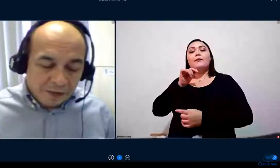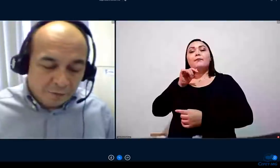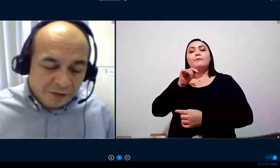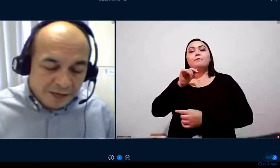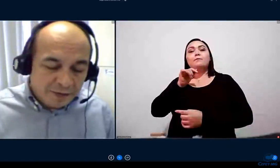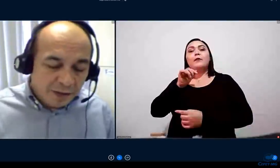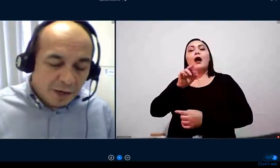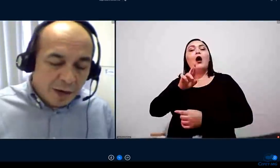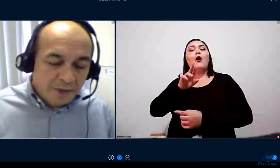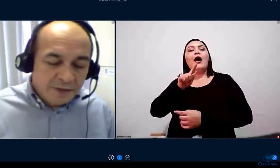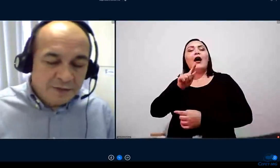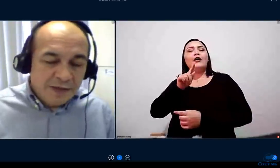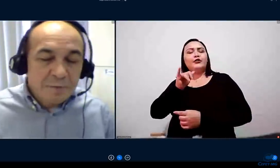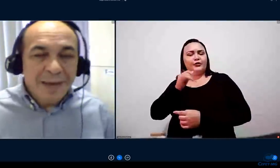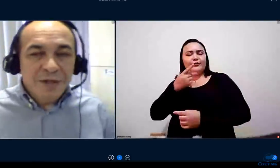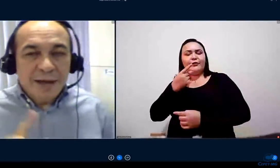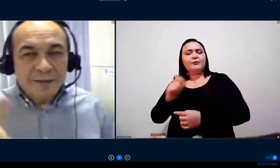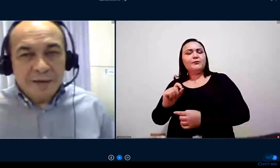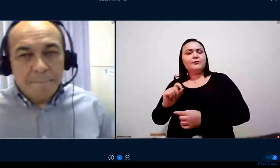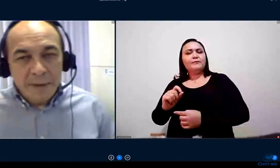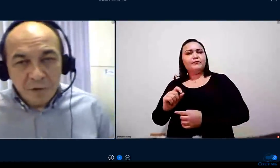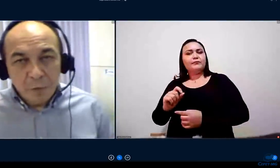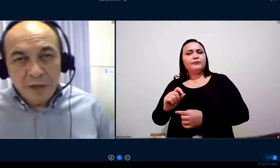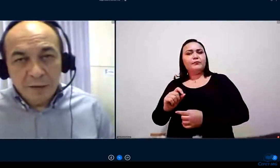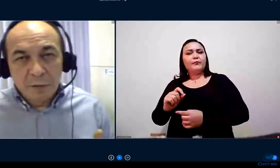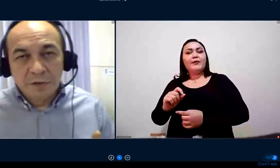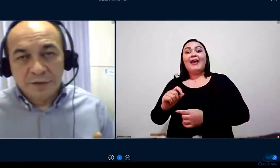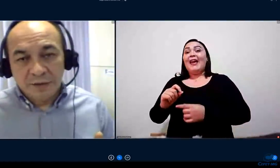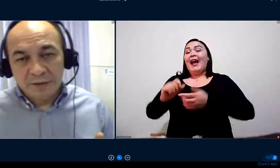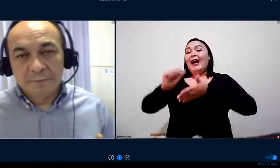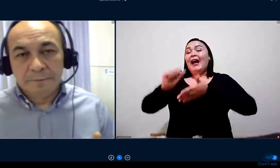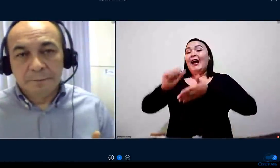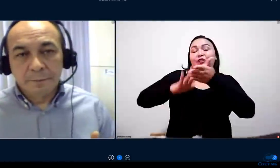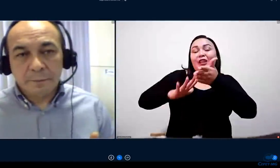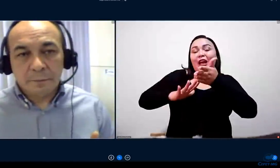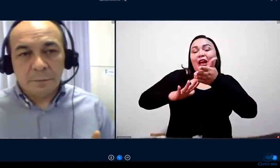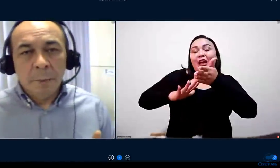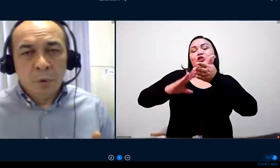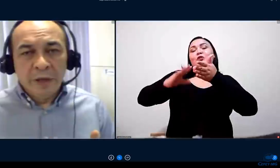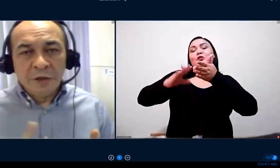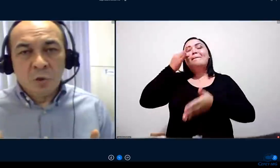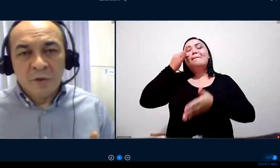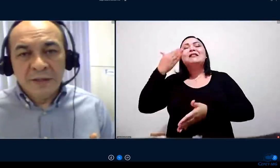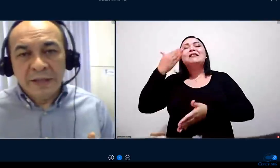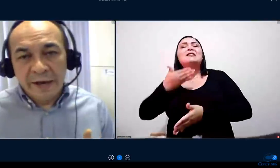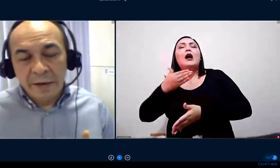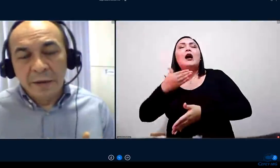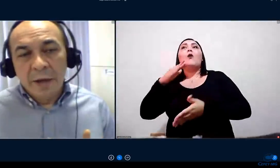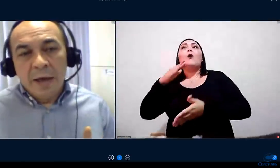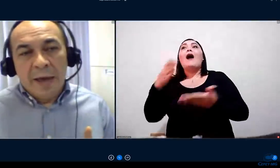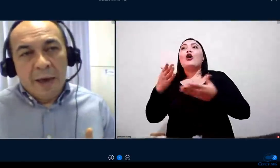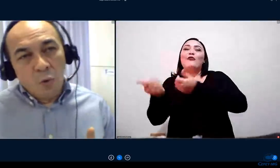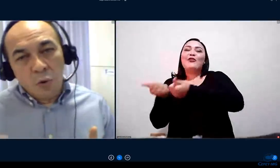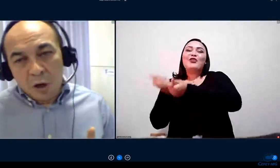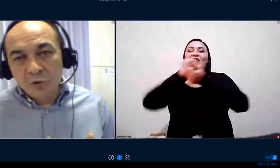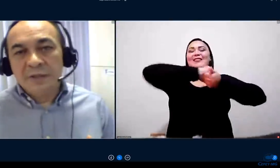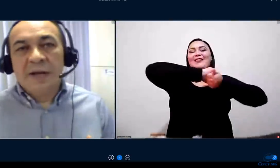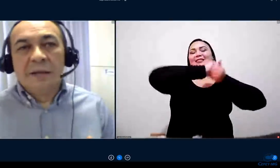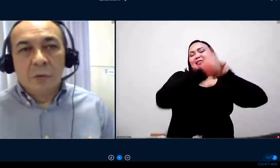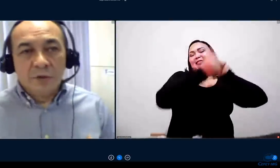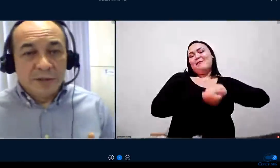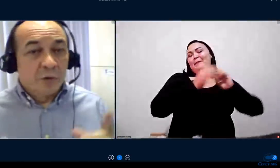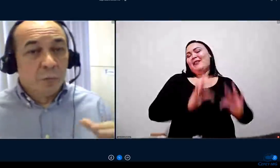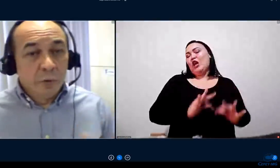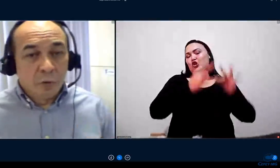atividades não presenciais mediadas apenas por tecnologias, porque a gente considera o nosso